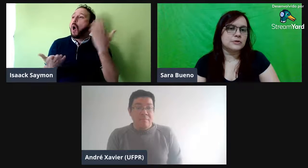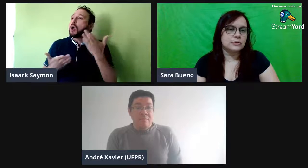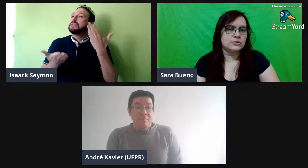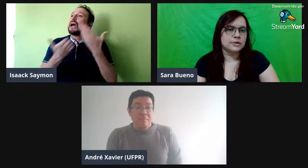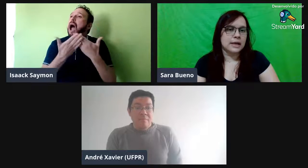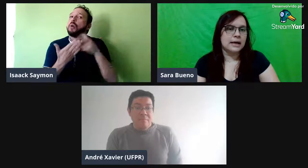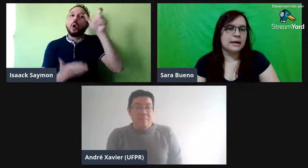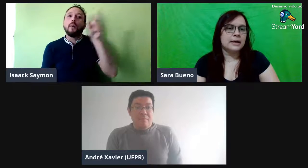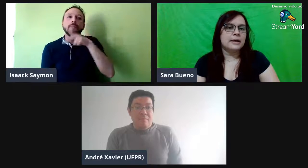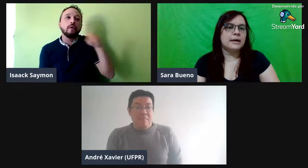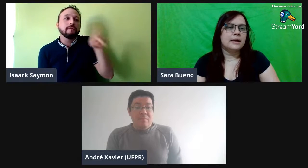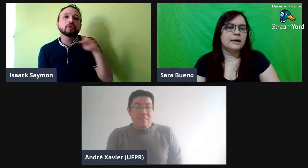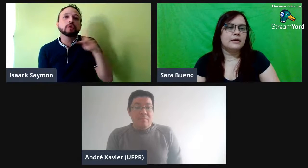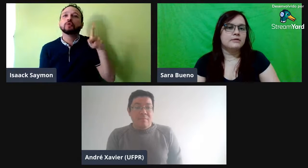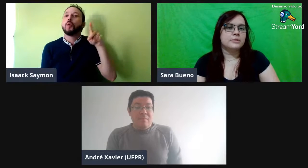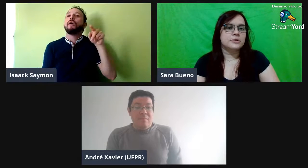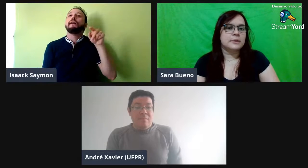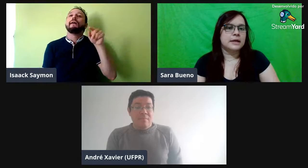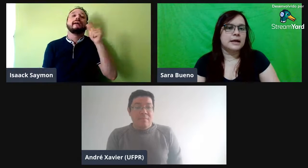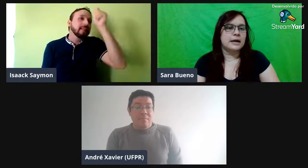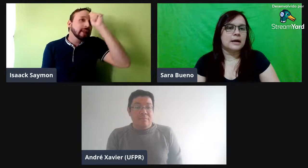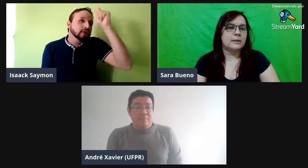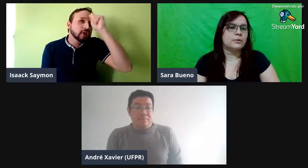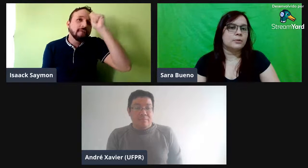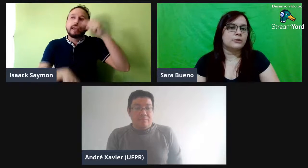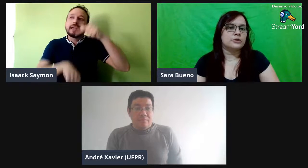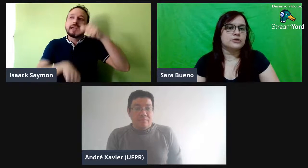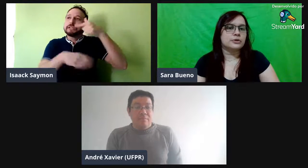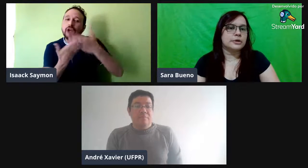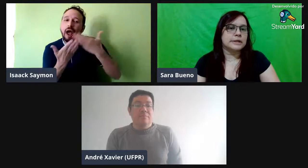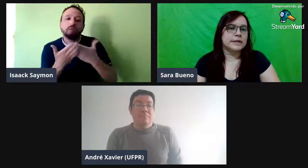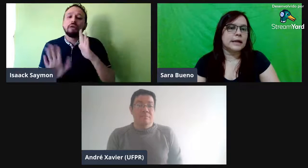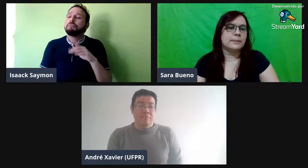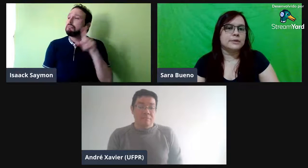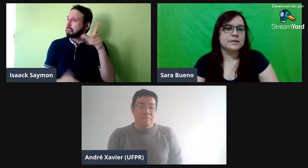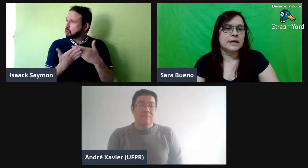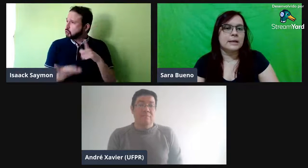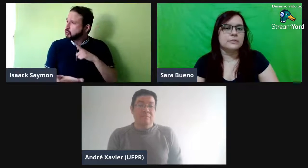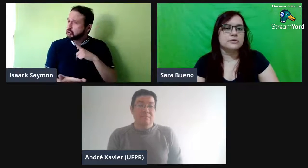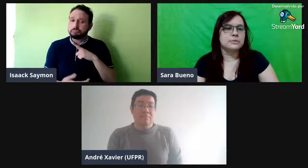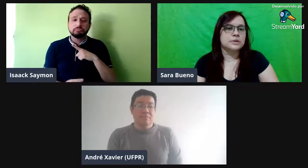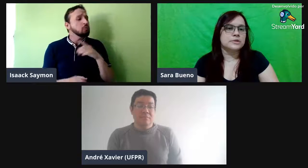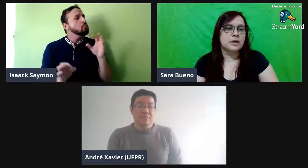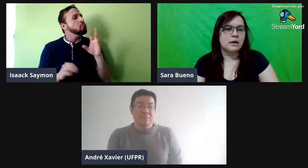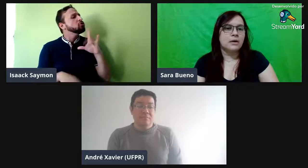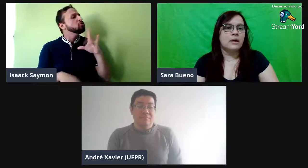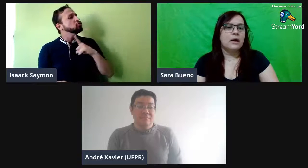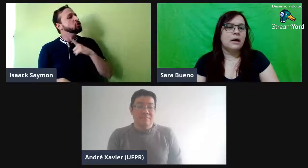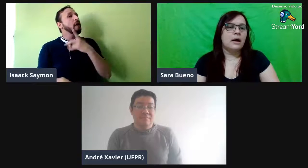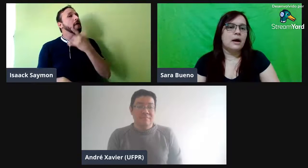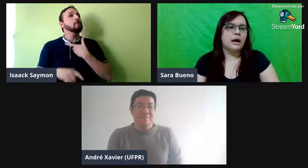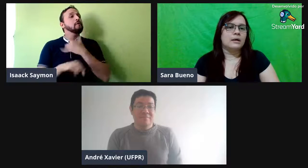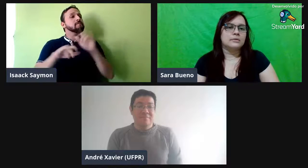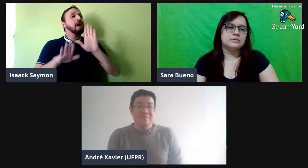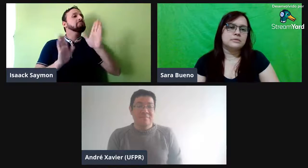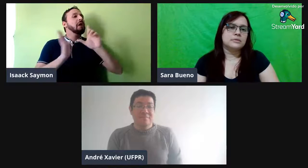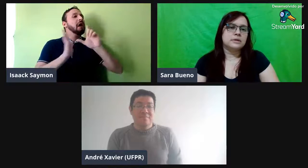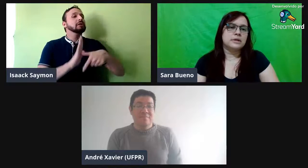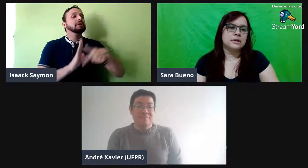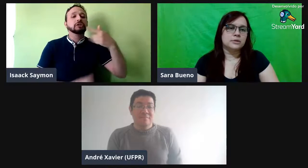vamos estudar? Vamos explicar pro professor André, por exemplo, sobre isso e tal? Ah, então,